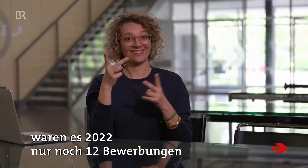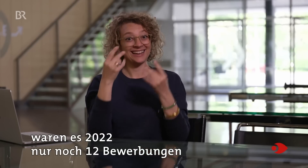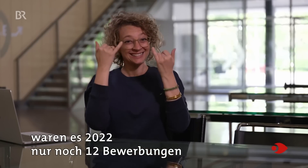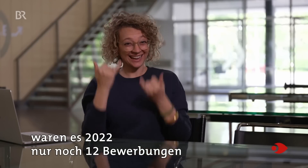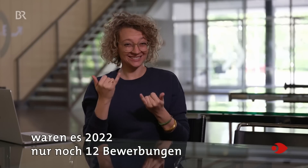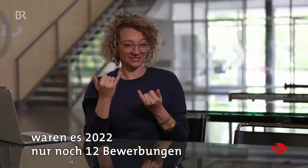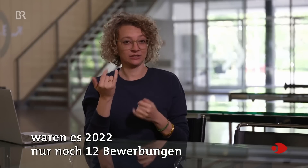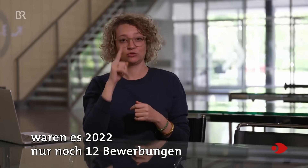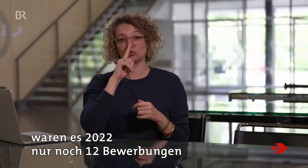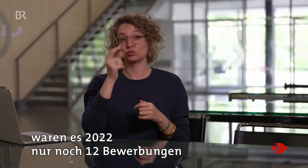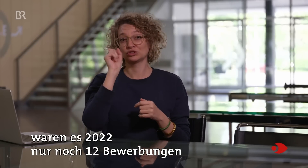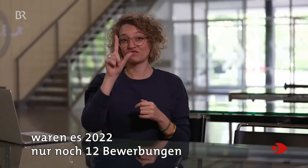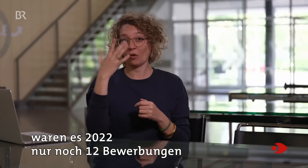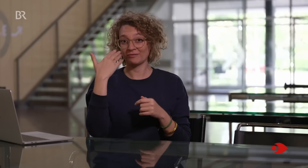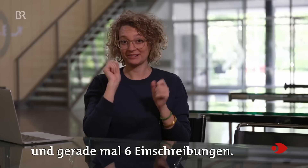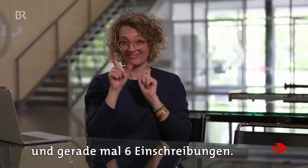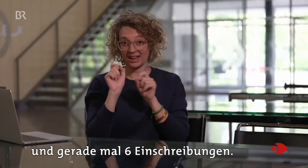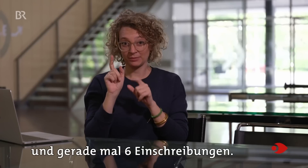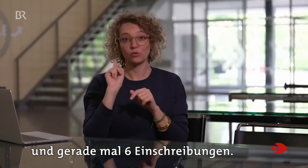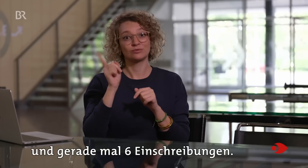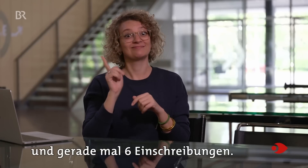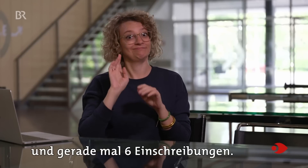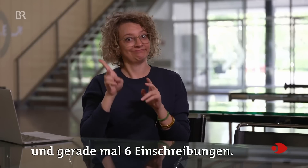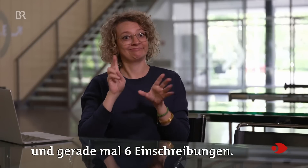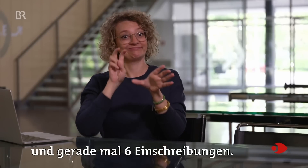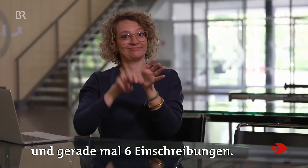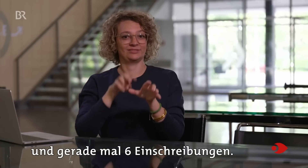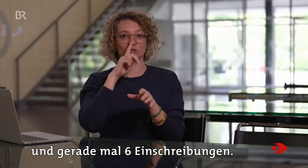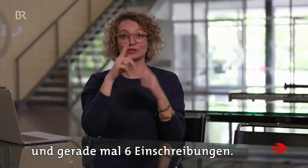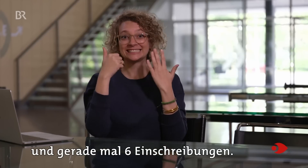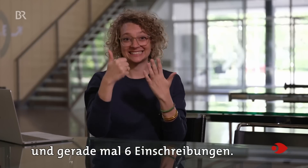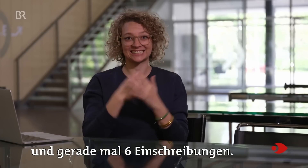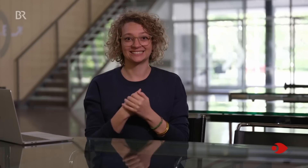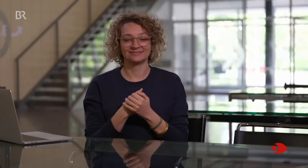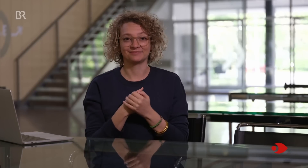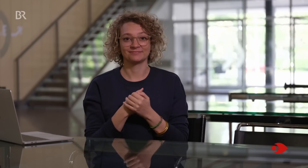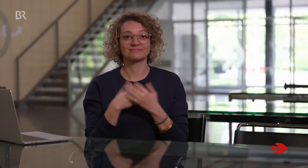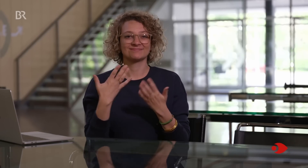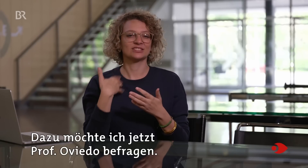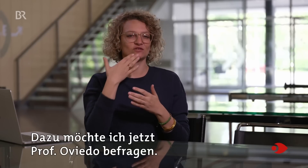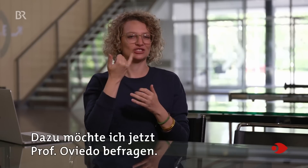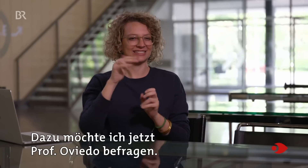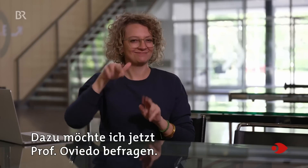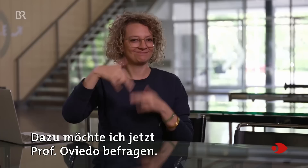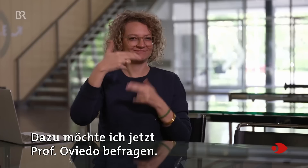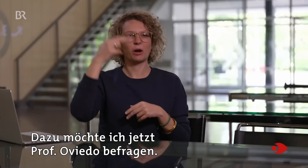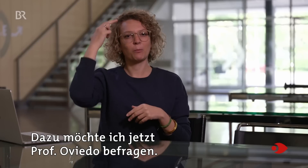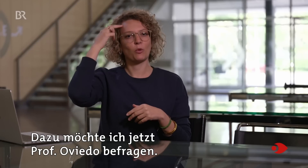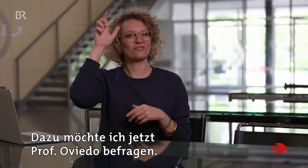2022 nur noch 12 Bewerbungen und gerade mal 6 Einschreibungen. Dazu möchte ich jetzt Professor